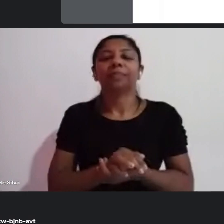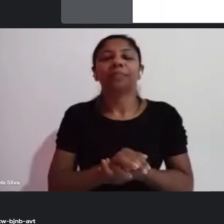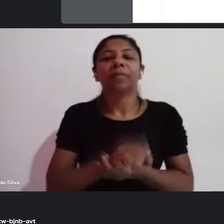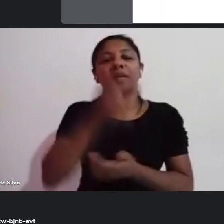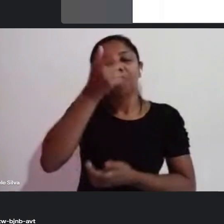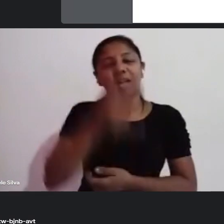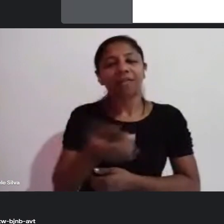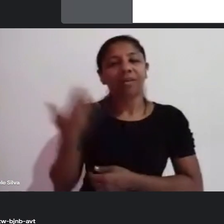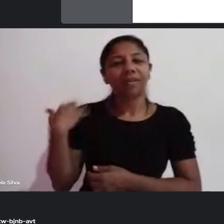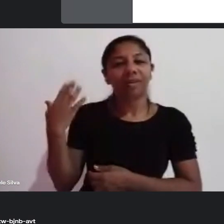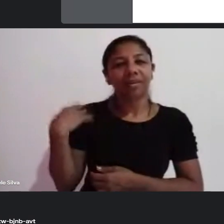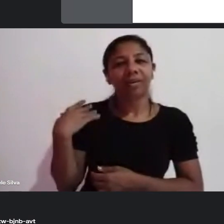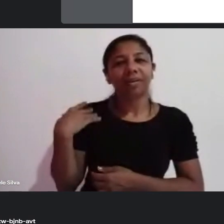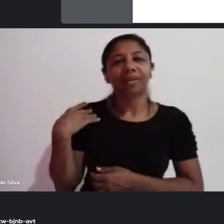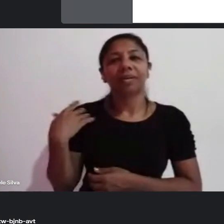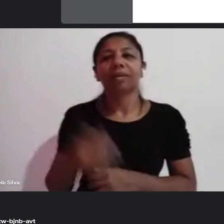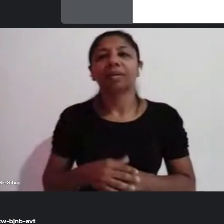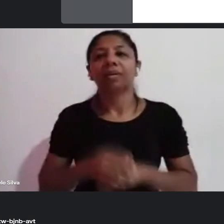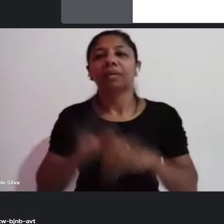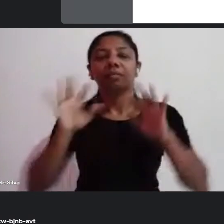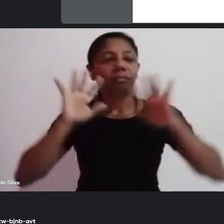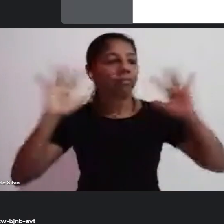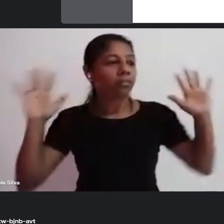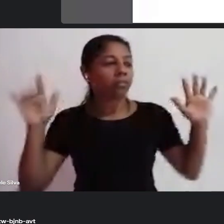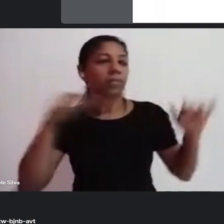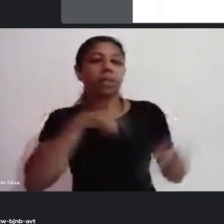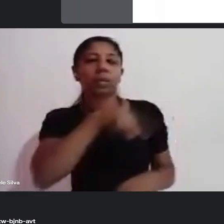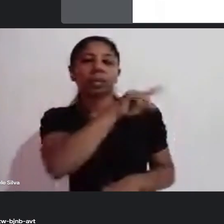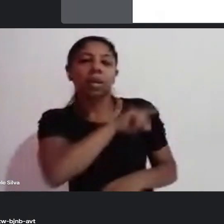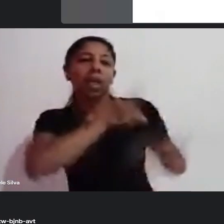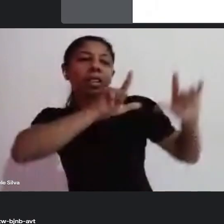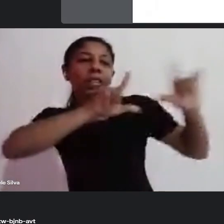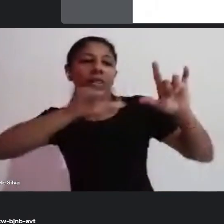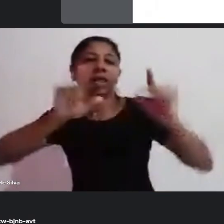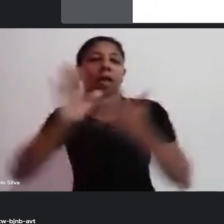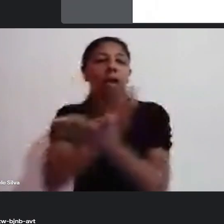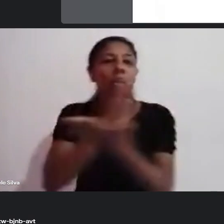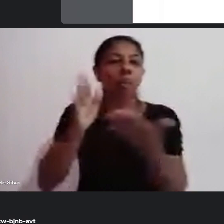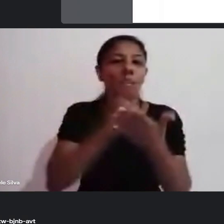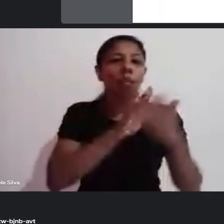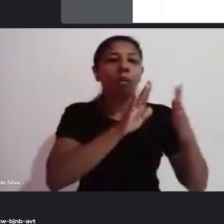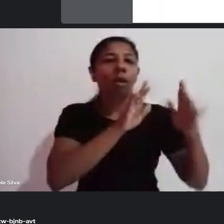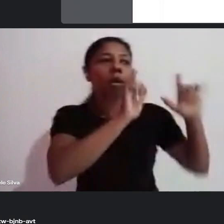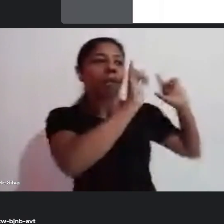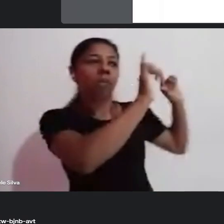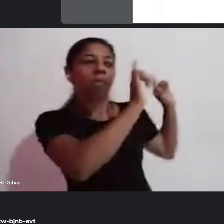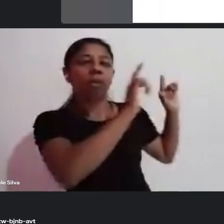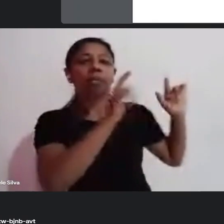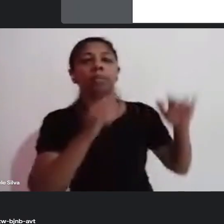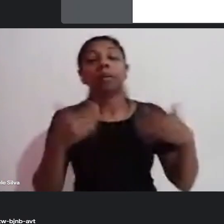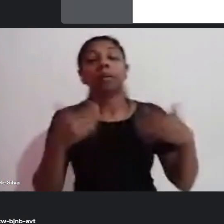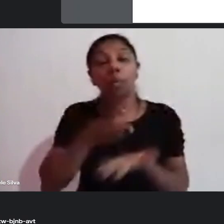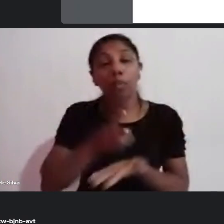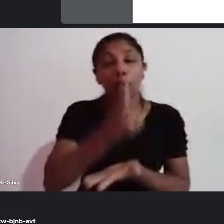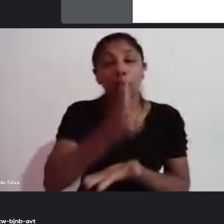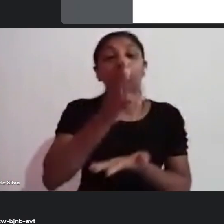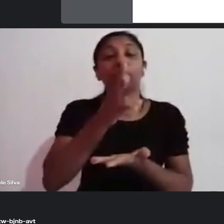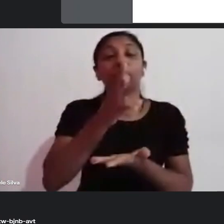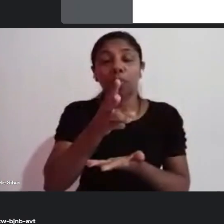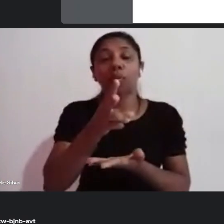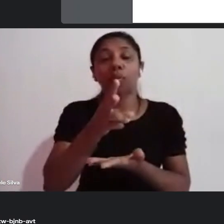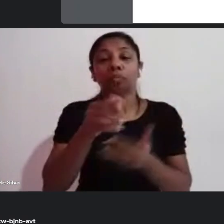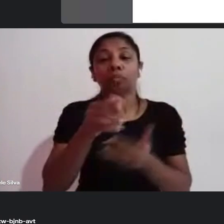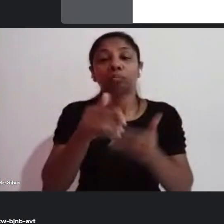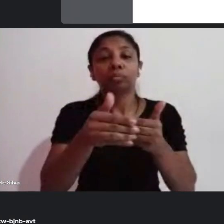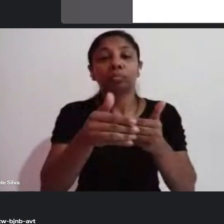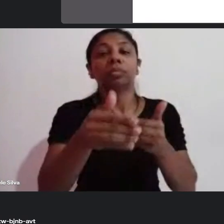clarinha, ou com algumas telas na parede. Continuando aqui de onde paramos, a gente está falando